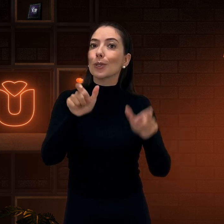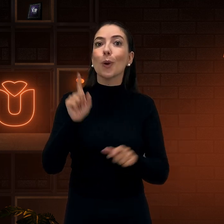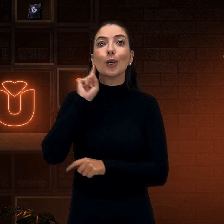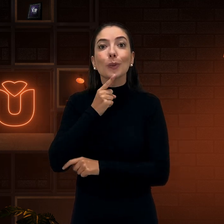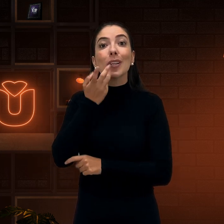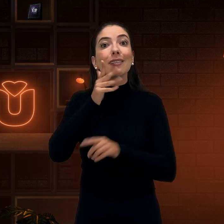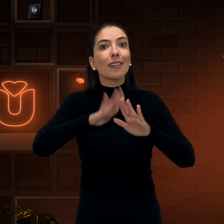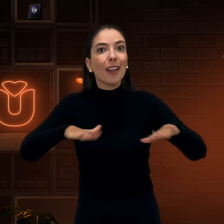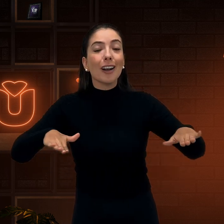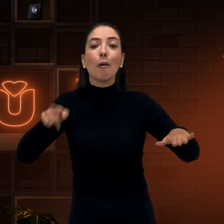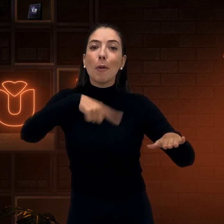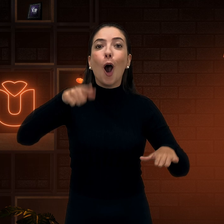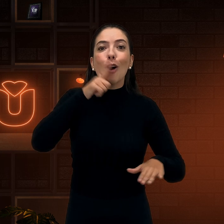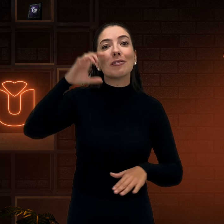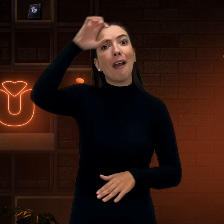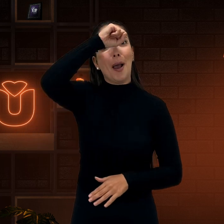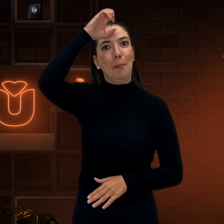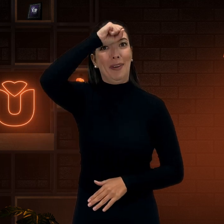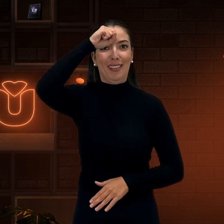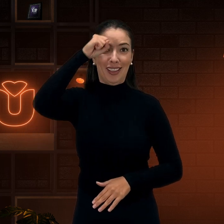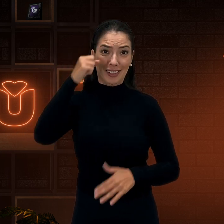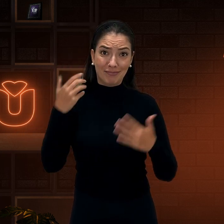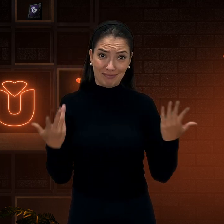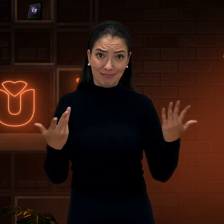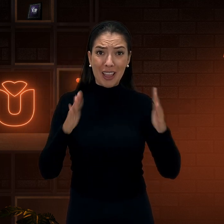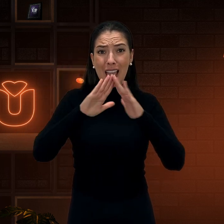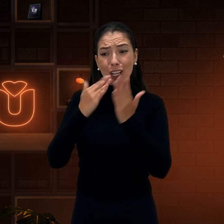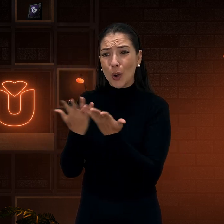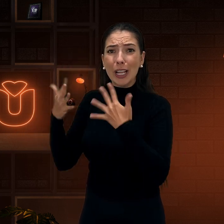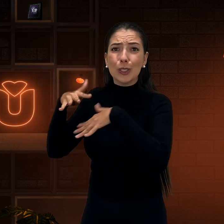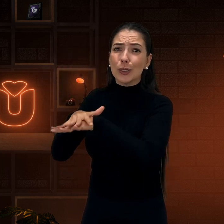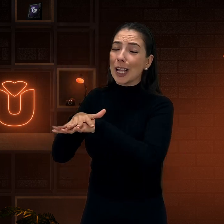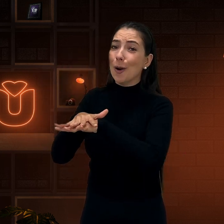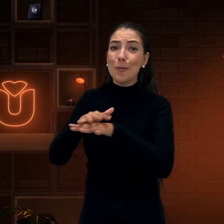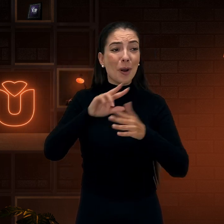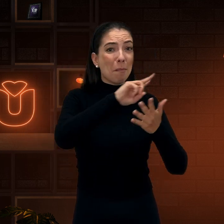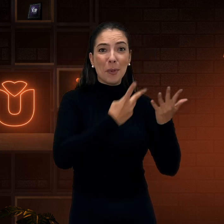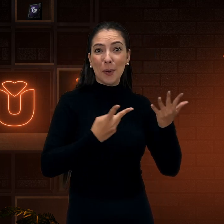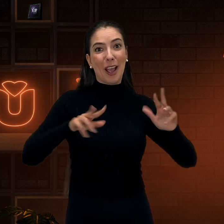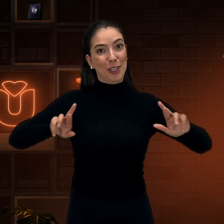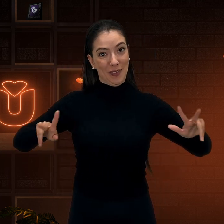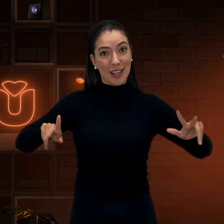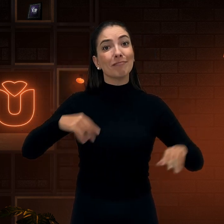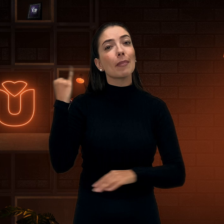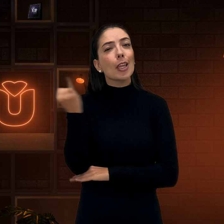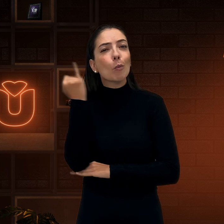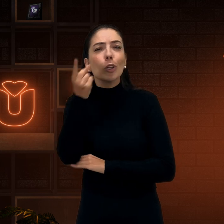pesquisem uma escola bilíngue. Para que as crianças consigam aprender. A escola de inclusão e a escola bilíngue são